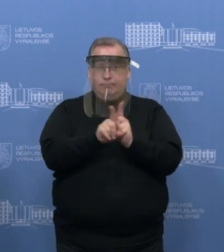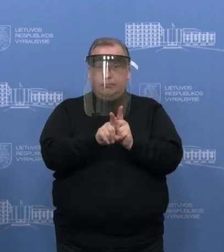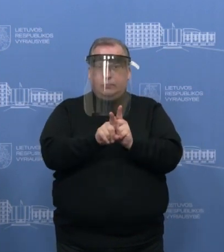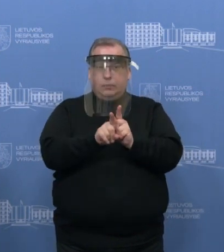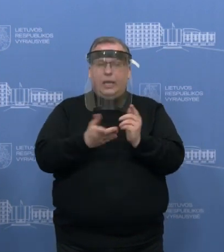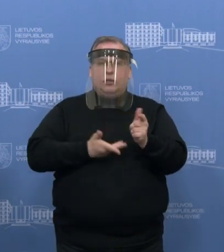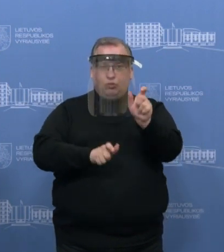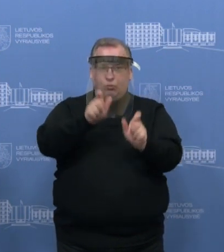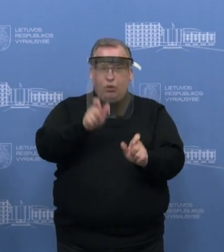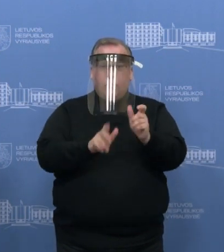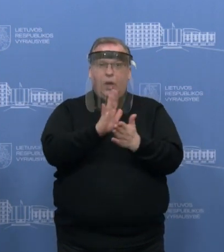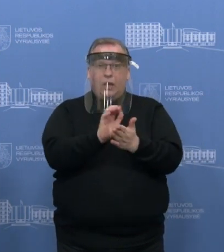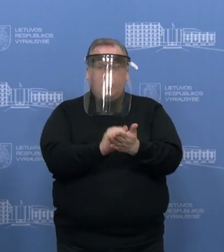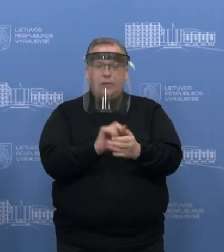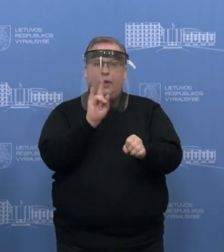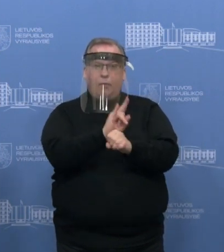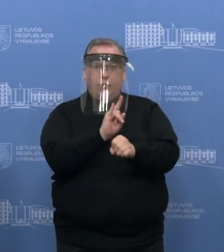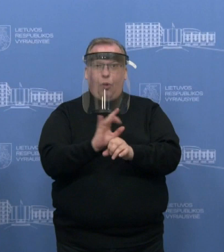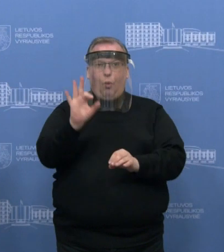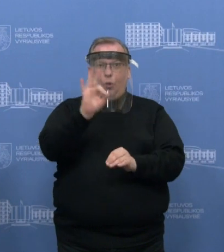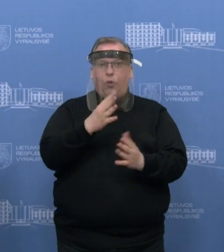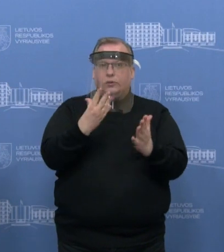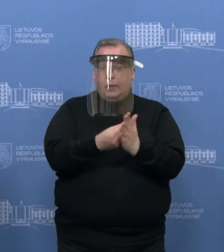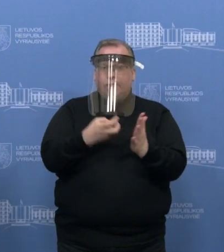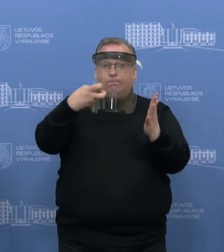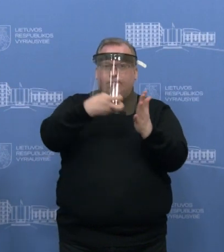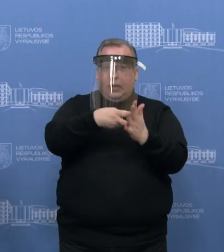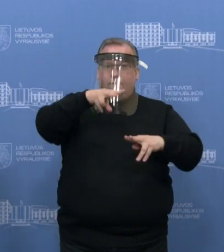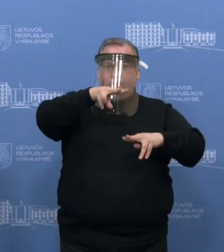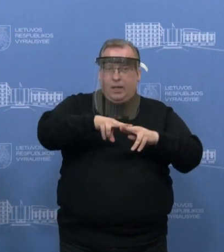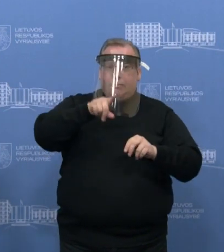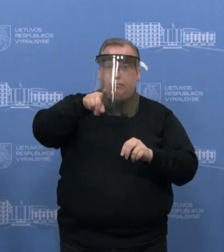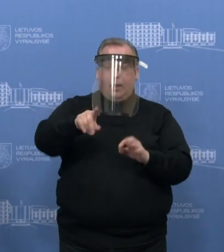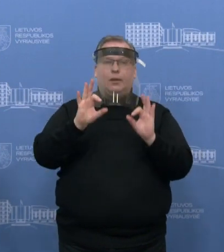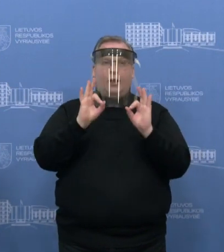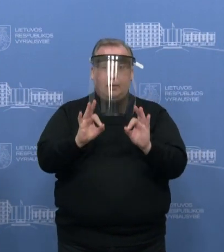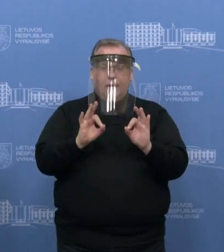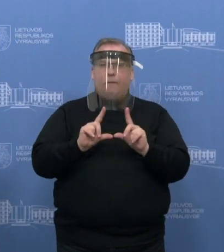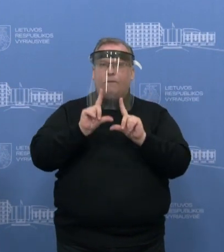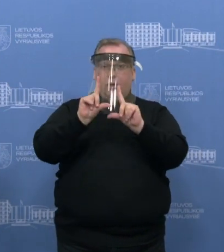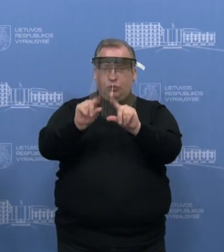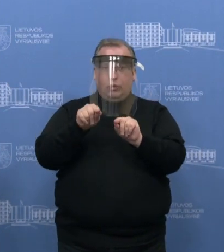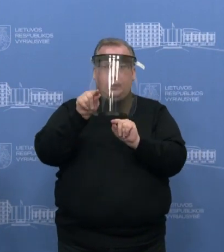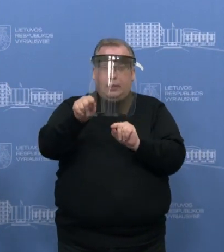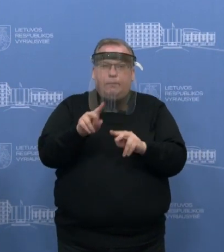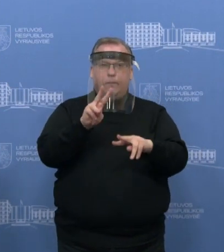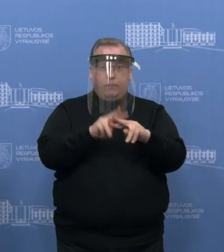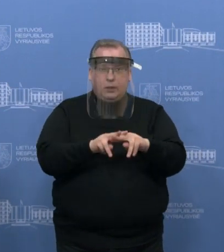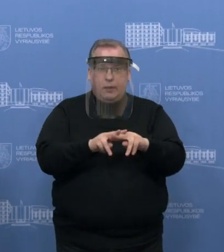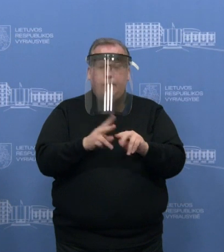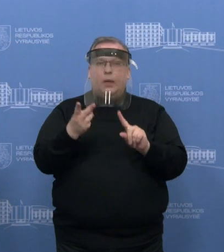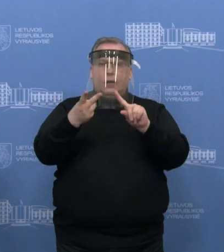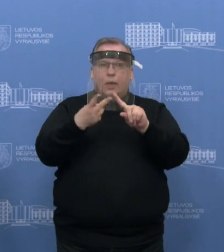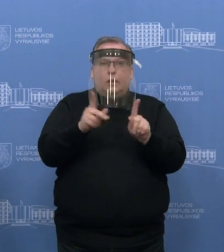gyventojams, kurie galbūt meluoja apie tą savo gyvenumą vietą ir meluoja apie tą savo veikimo tikslą. Ir kitas dalykas, na,